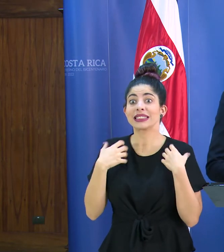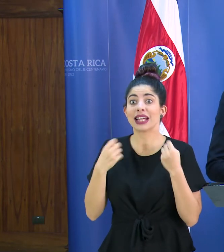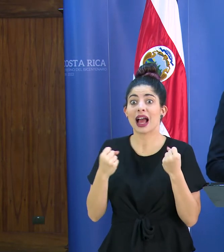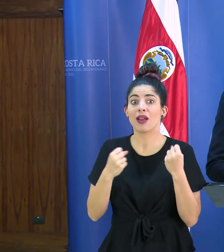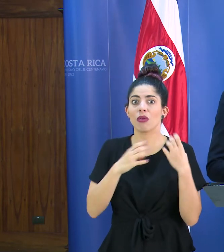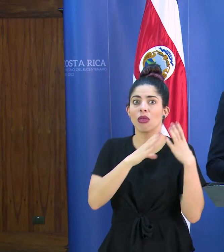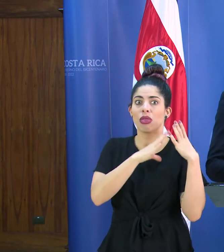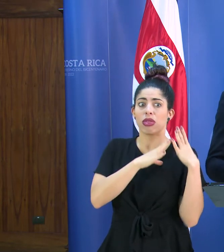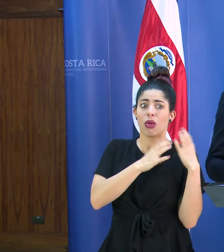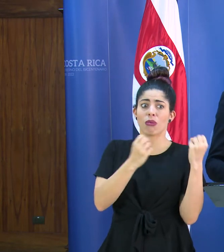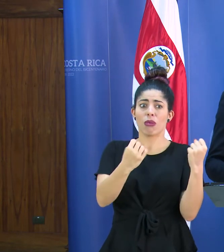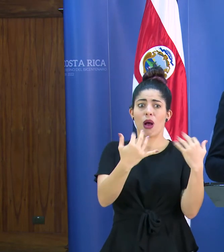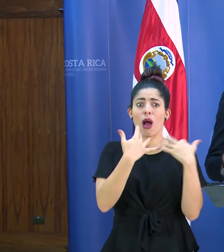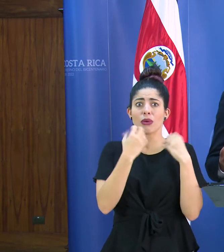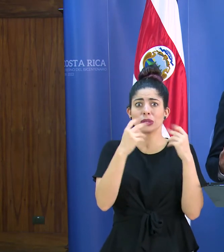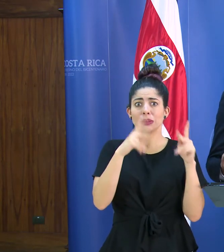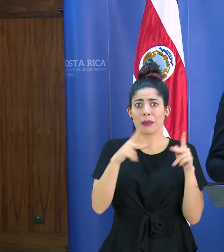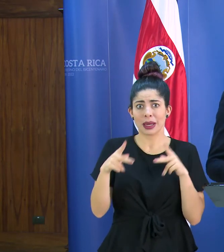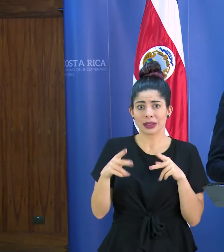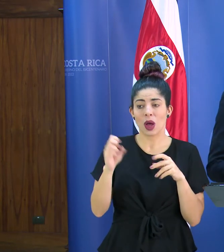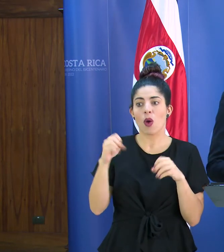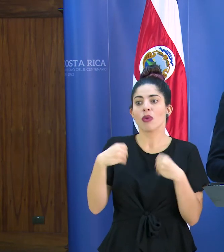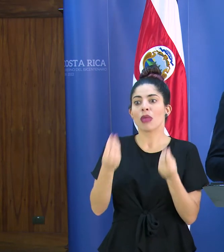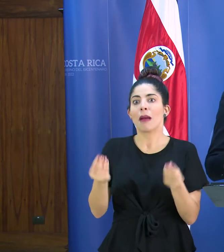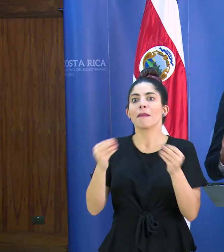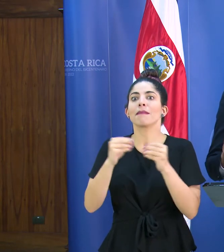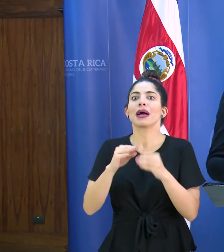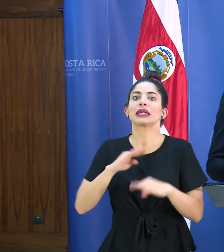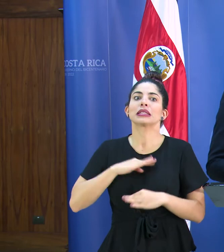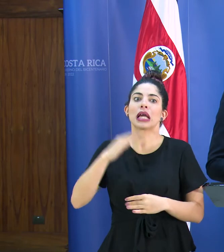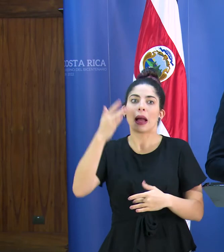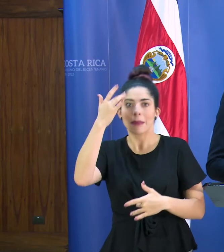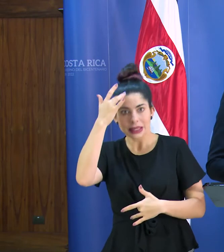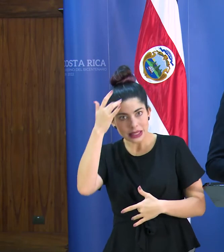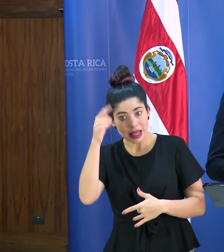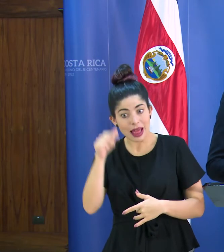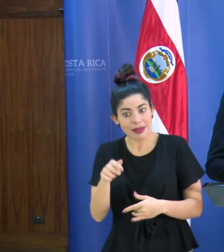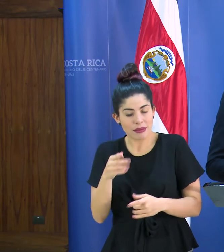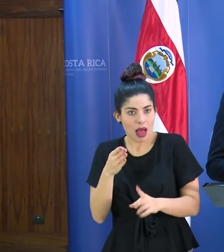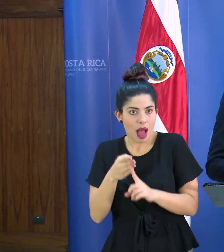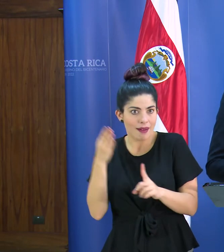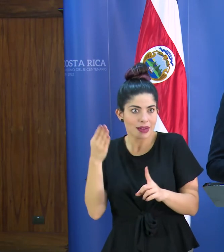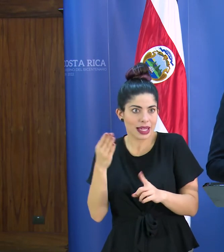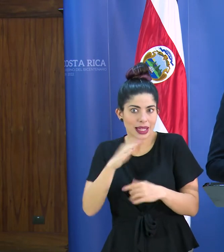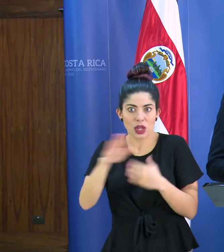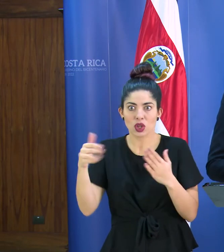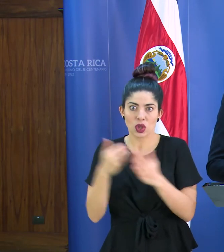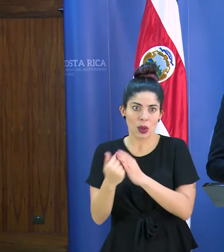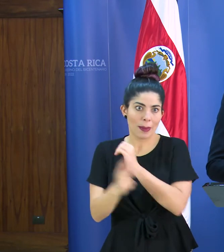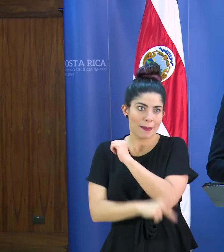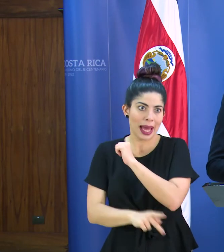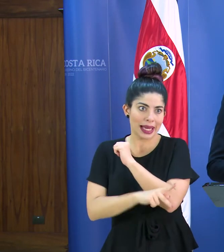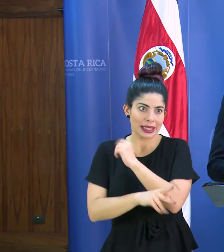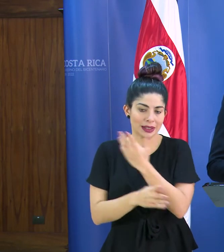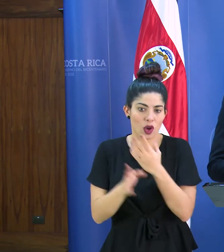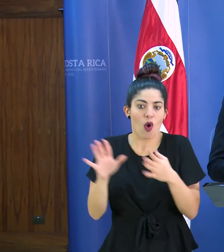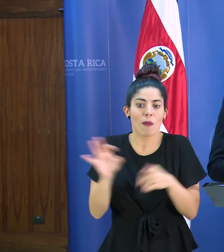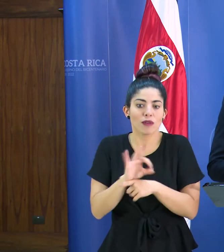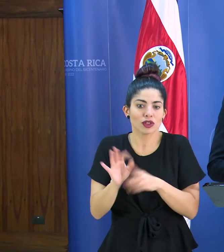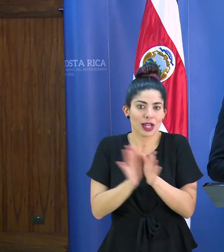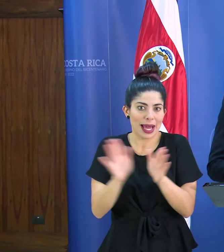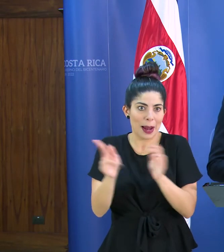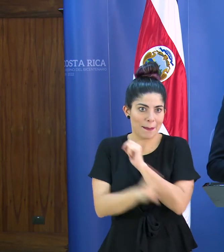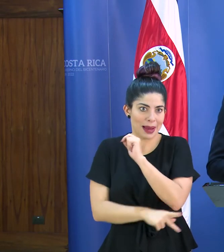sino porque generaría eventualmente incapacidades y eso afecta a todo el país en su funcionamiento